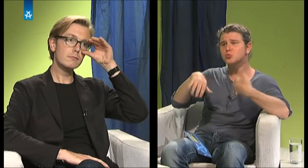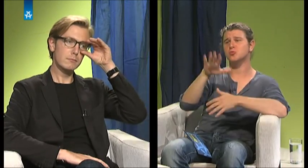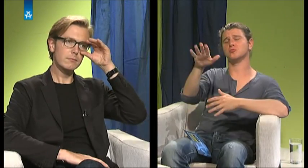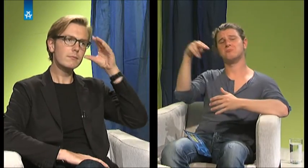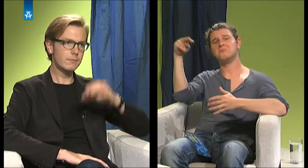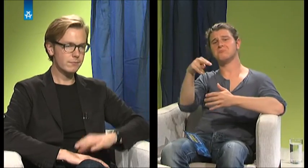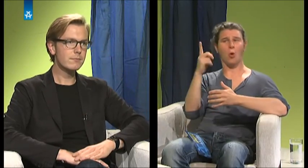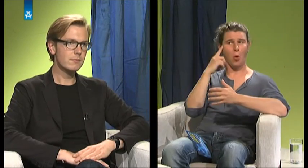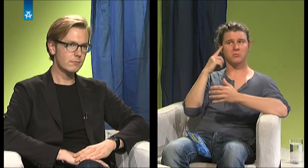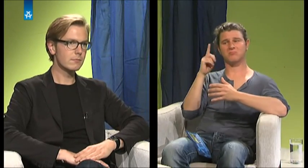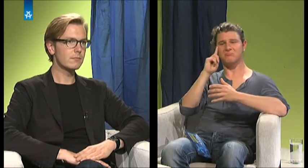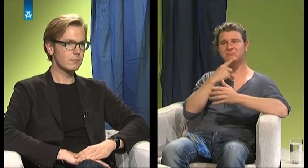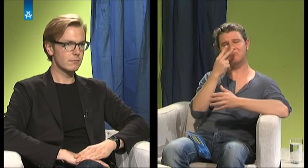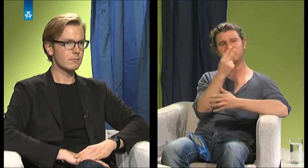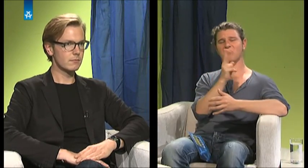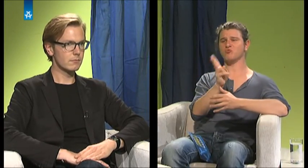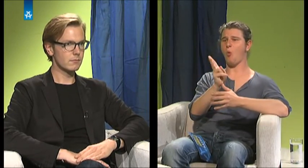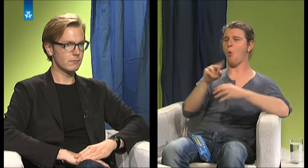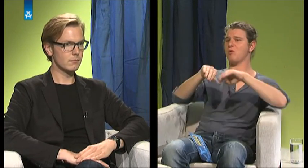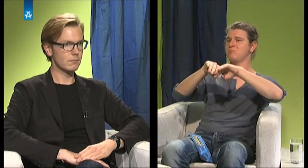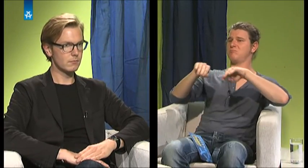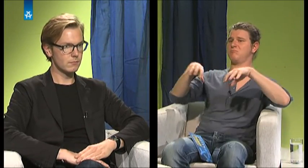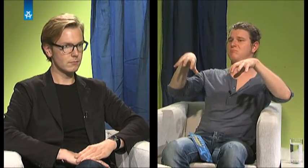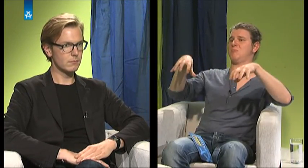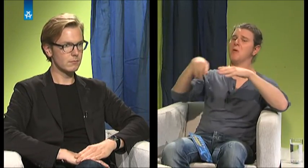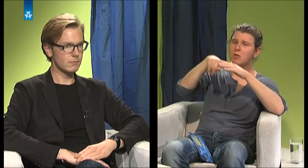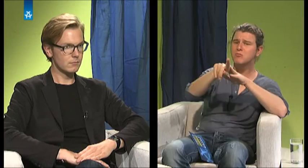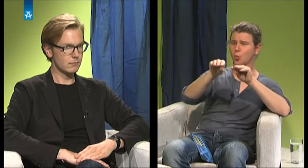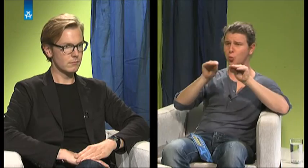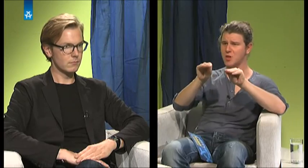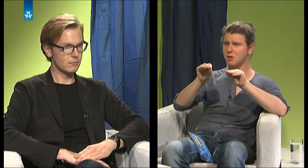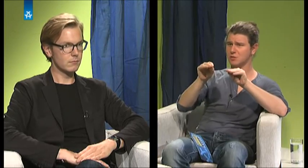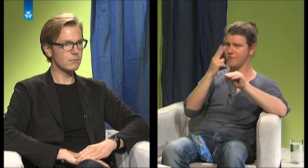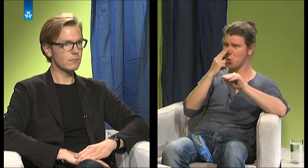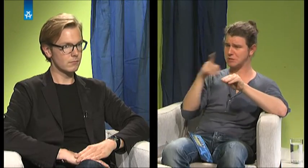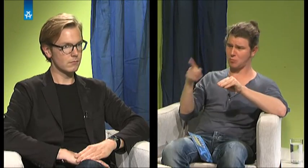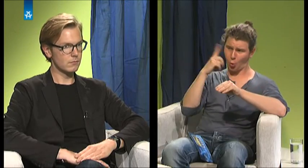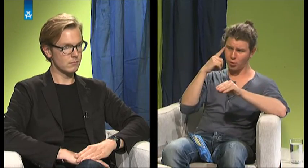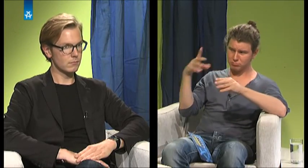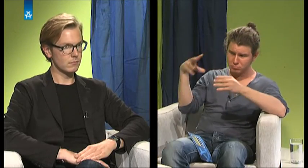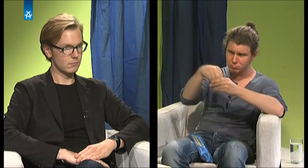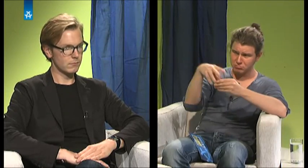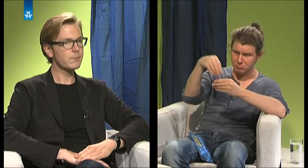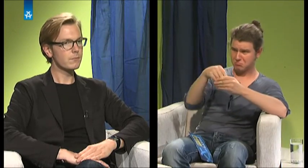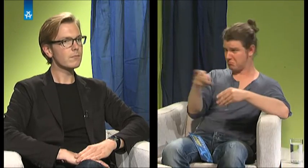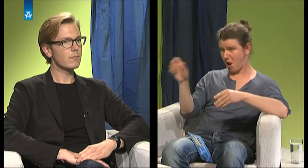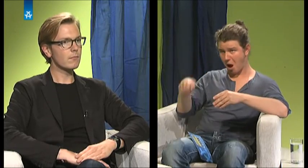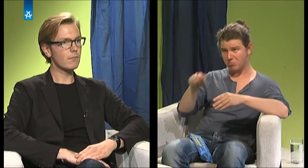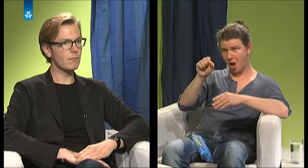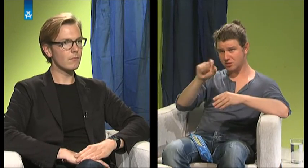Wie sind so die Anteile von Hörend und Taub an der Universität? Und wie sieht es aus? Können die hörenden